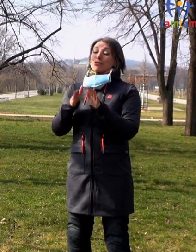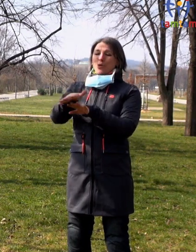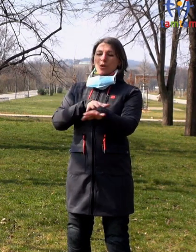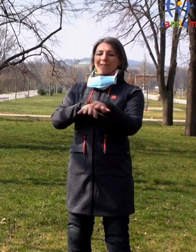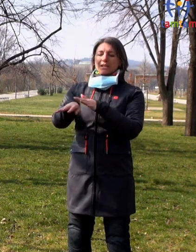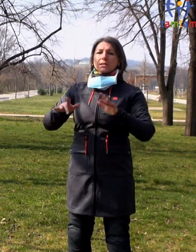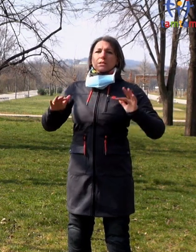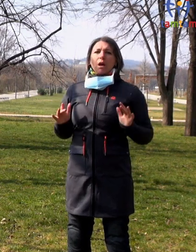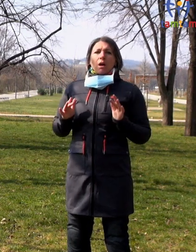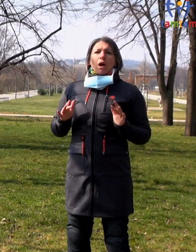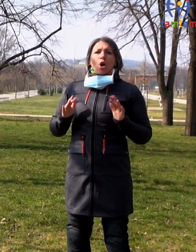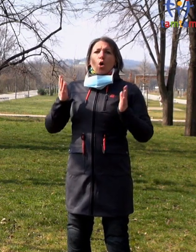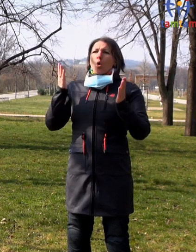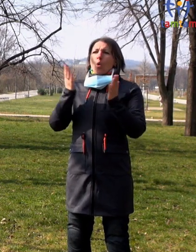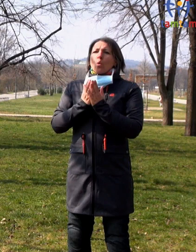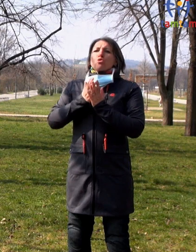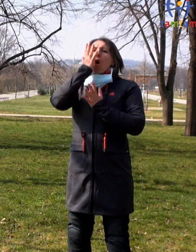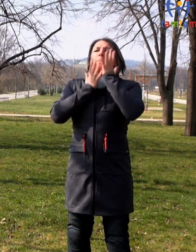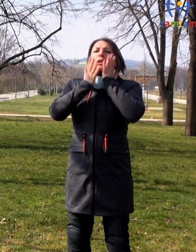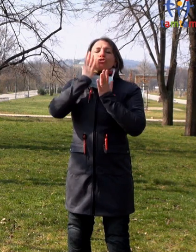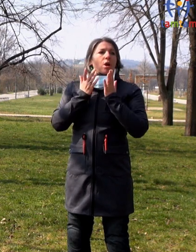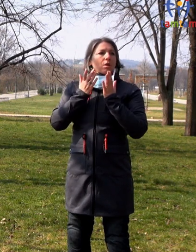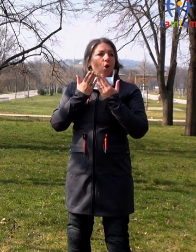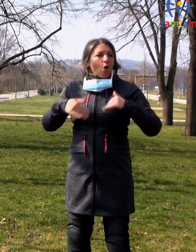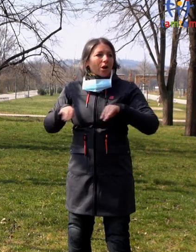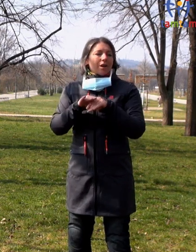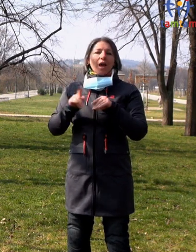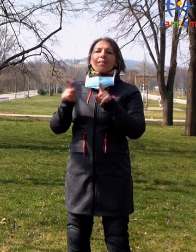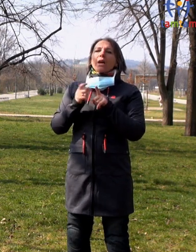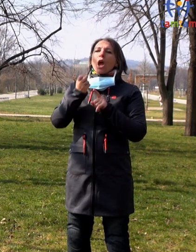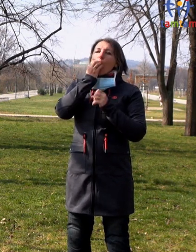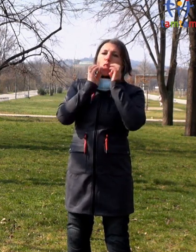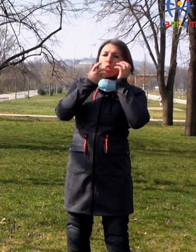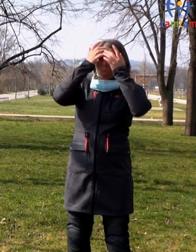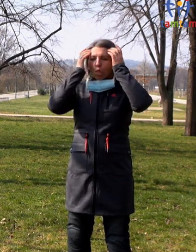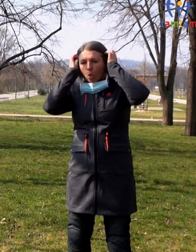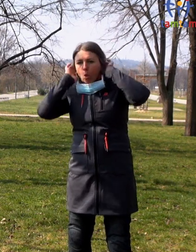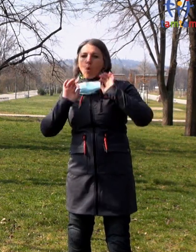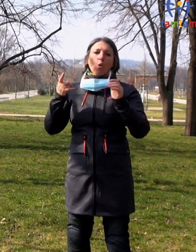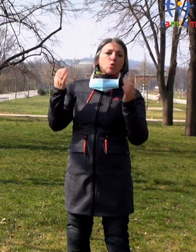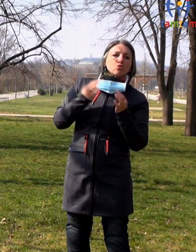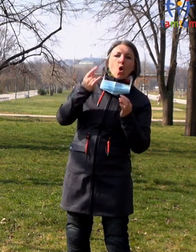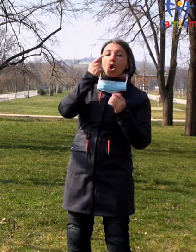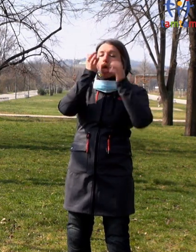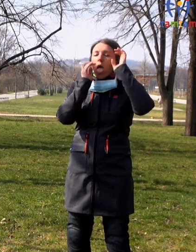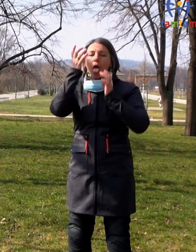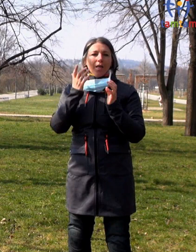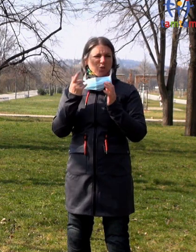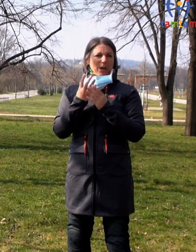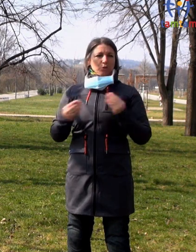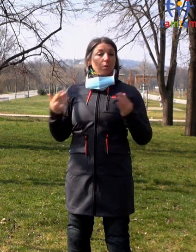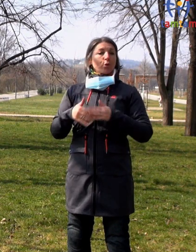zkrátka nesaháme si tolik do obliče, do pusy, jak jsme jinak běžně zvyklí, do oka, protože nám to vadí.